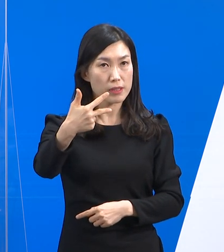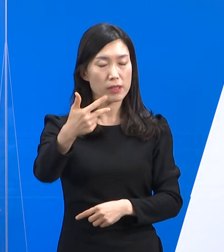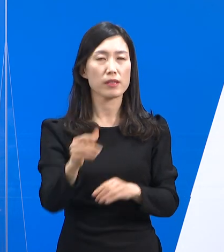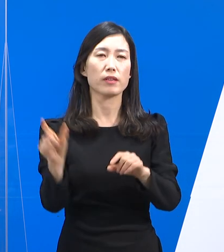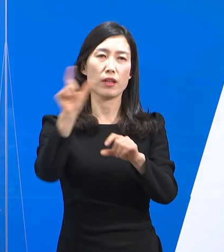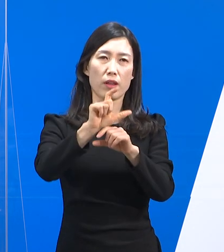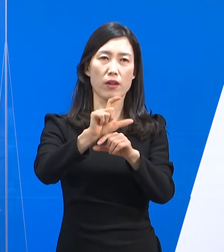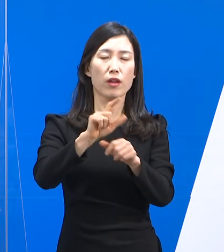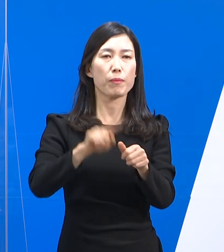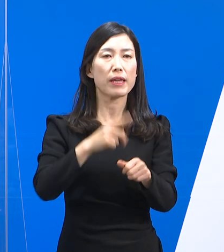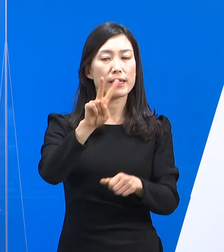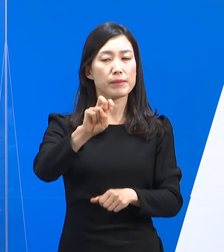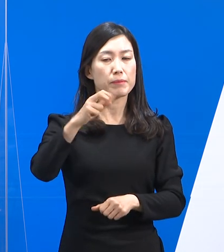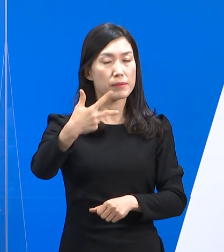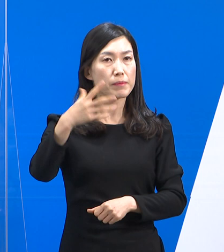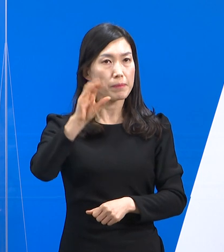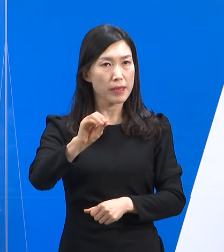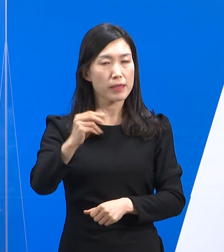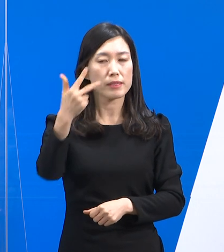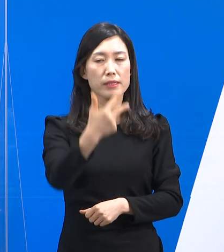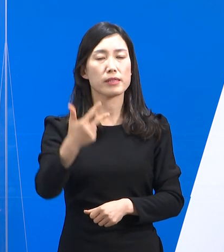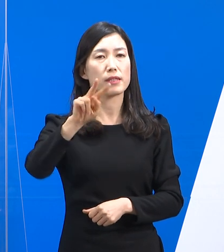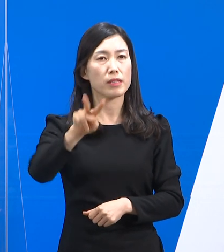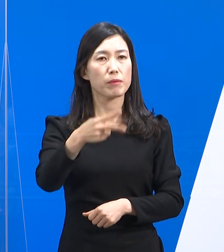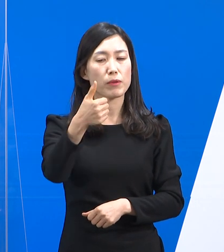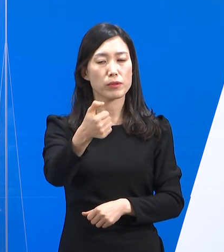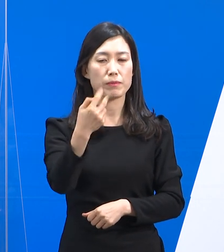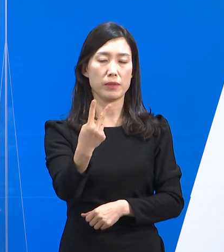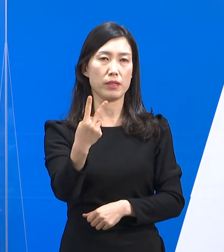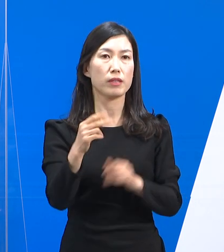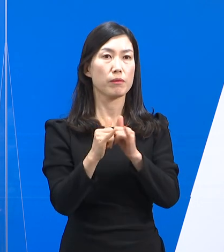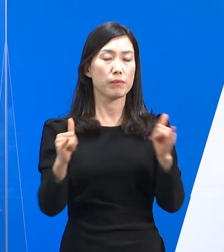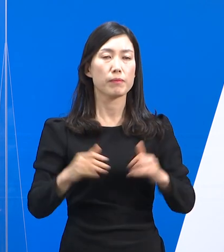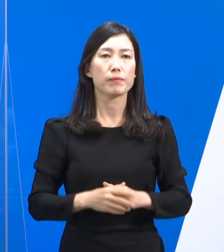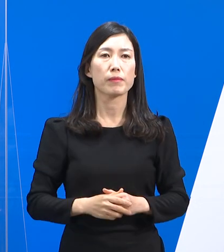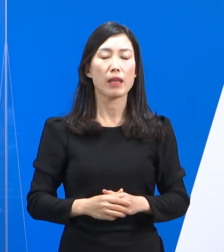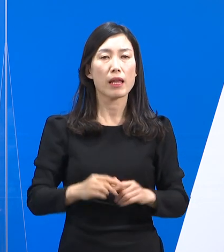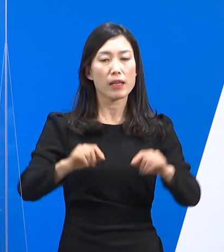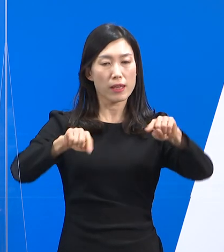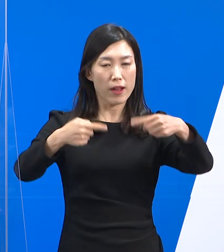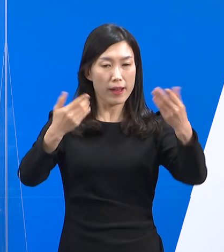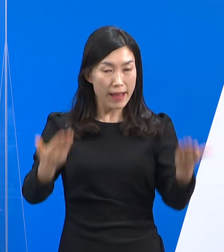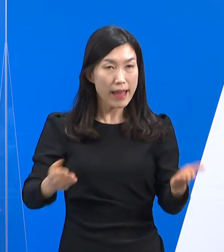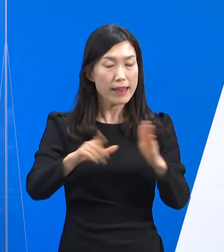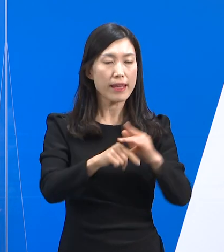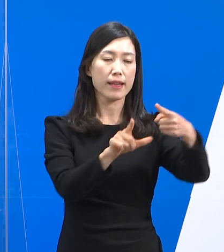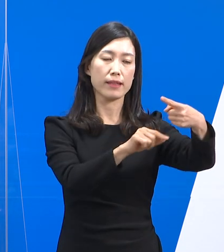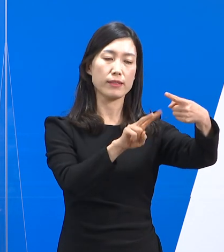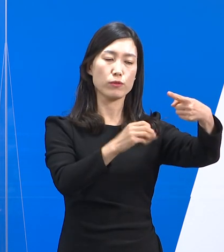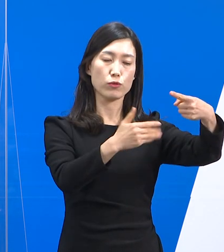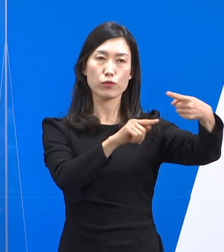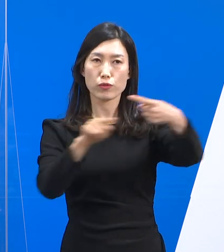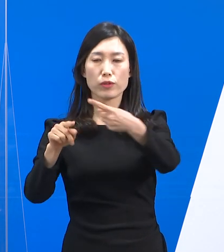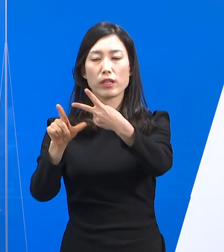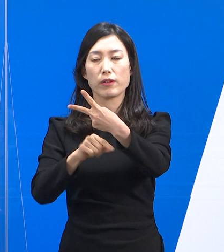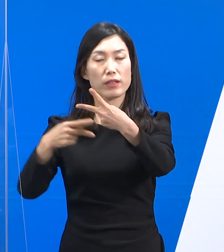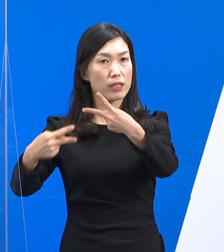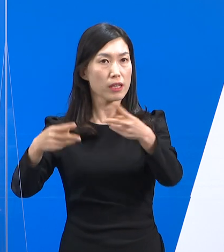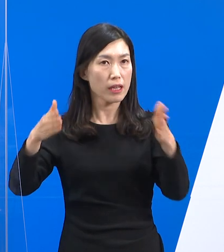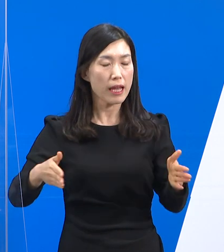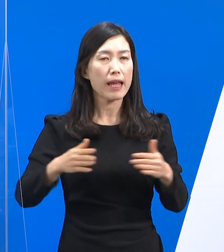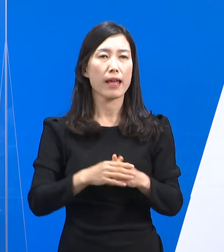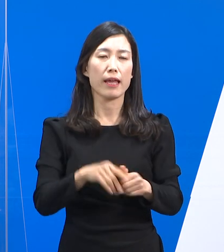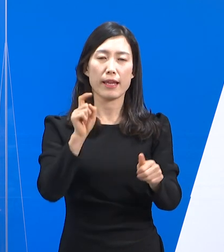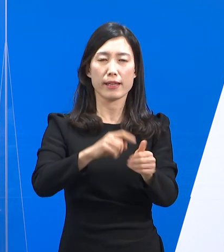증가한 277252명입니다. 설 연휴기간인 1월 29일부터 2월 2일까지